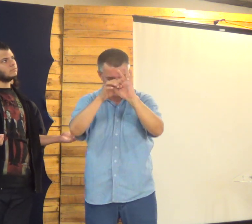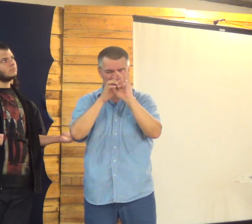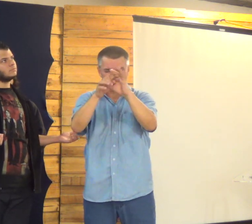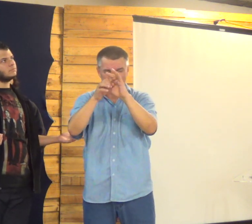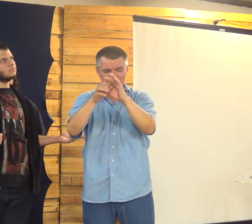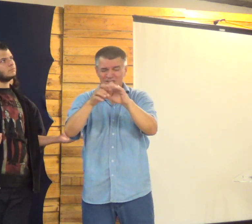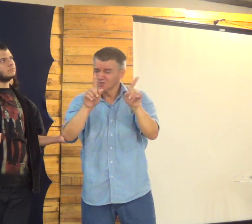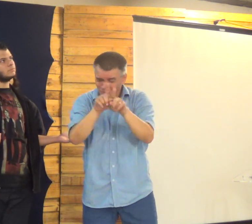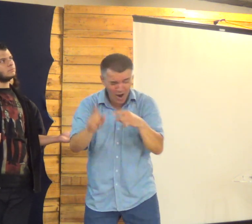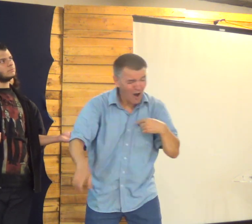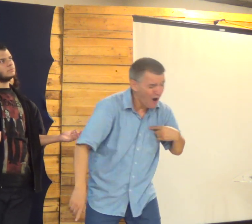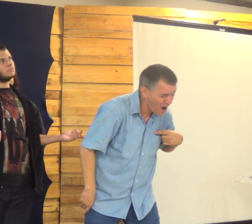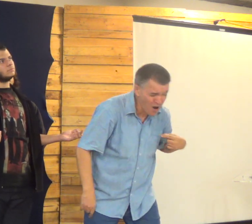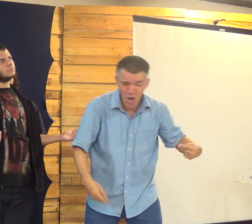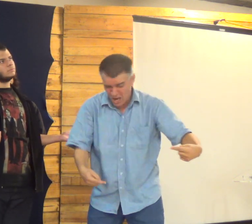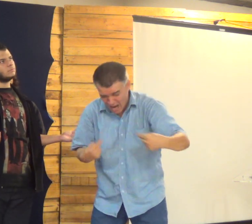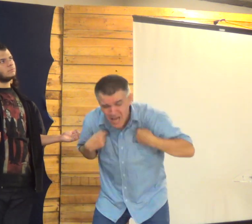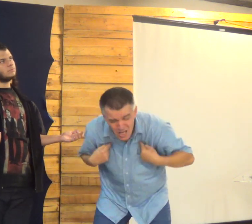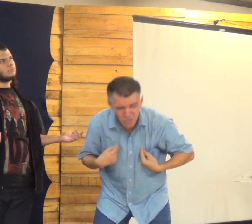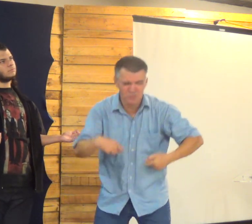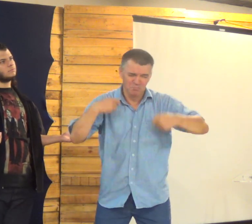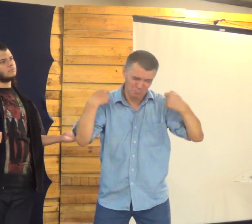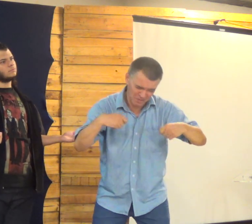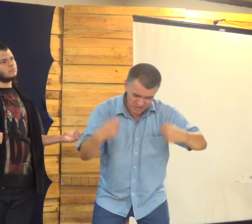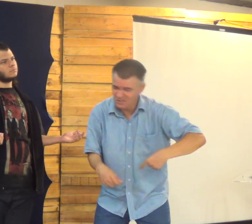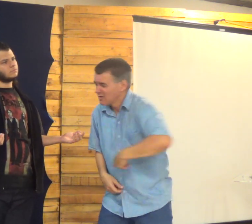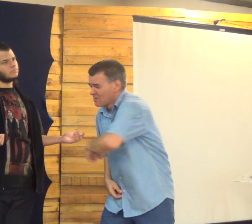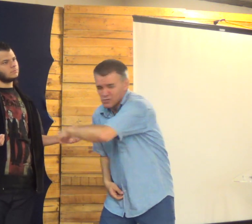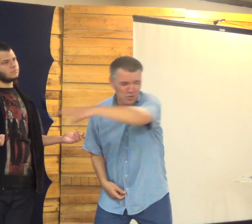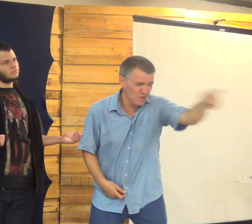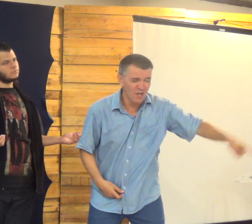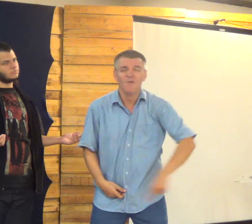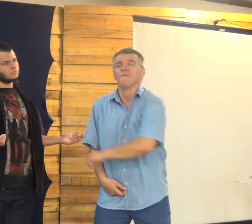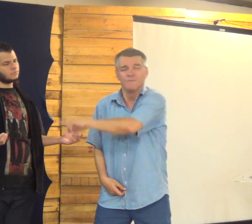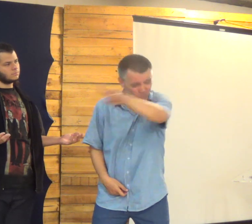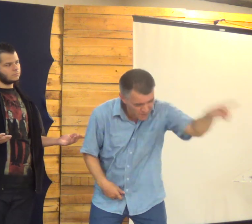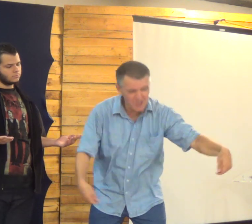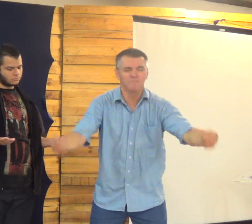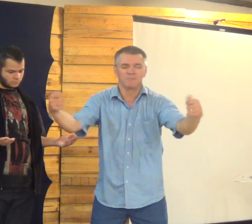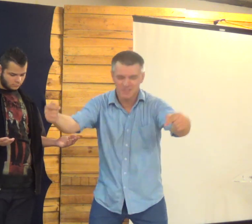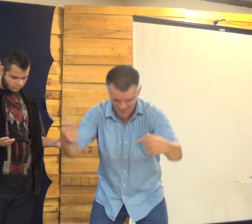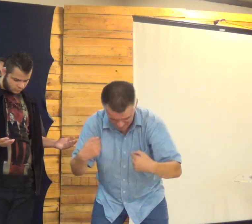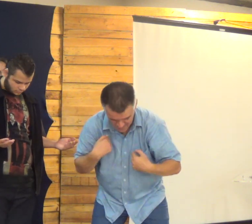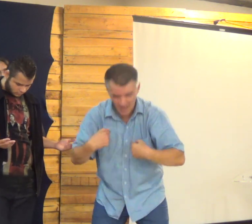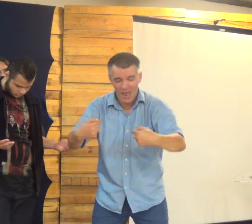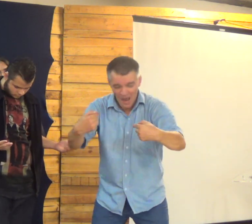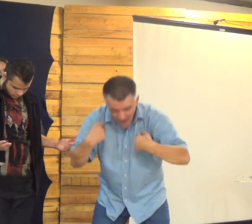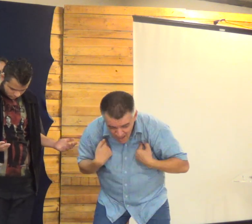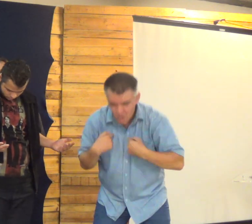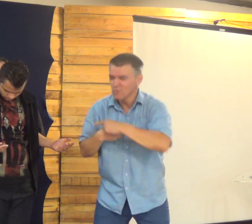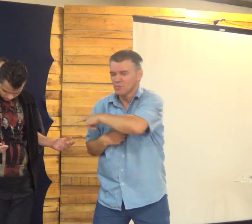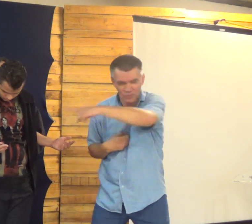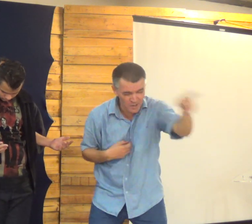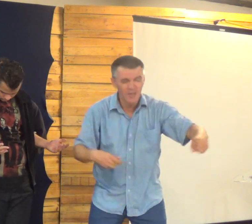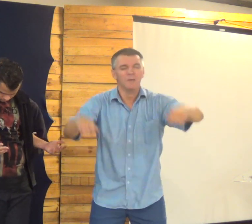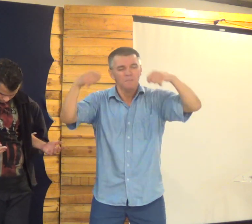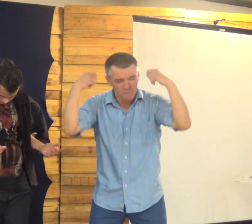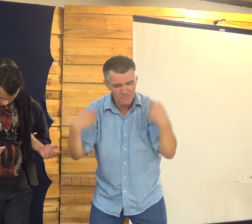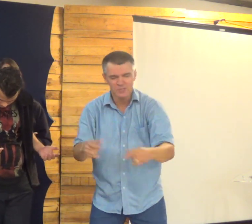Pai Que todos nós possamos estar unidos Que eu e eles também, Senhor Todos nós possamos